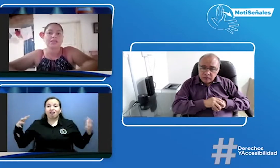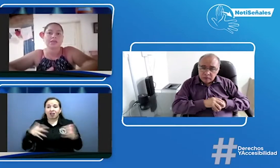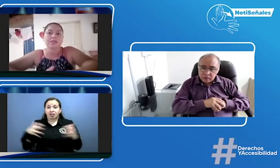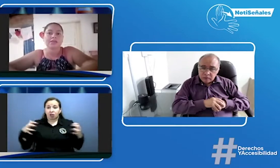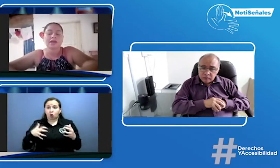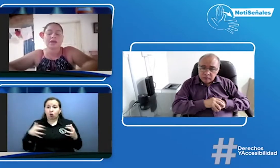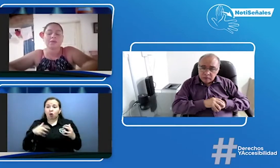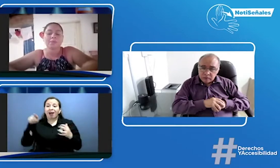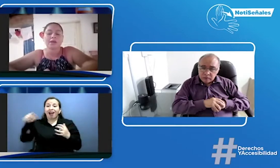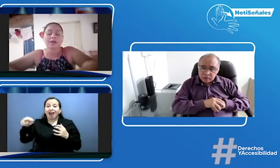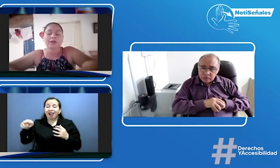de allá para acá.